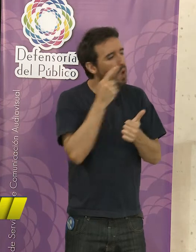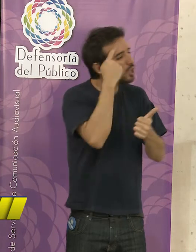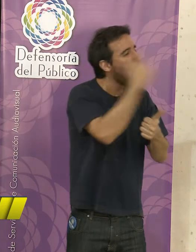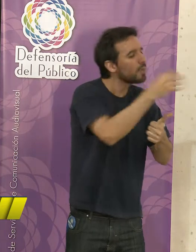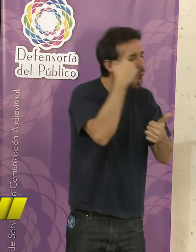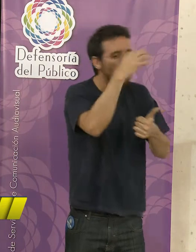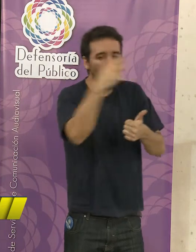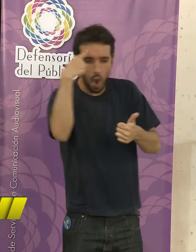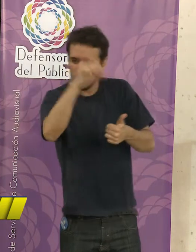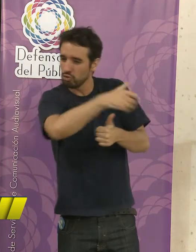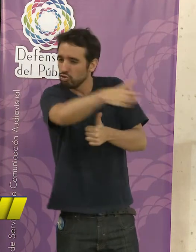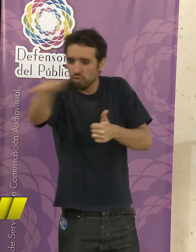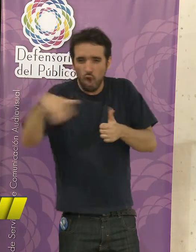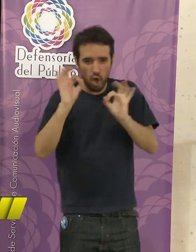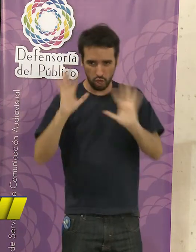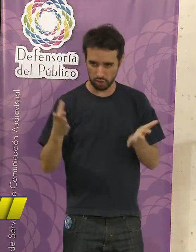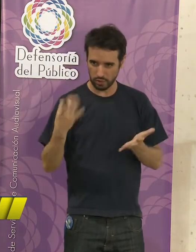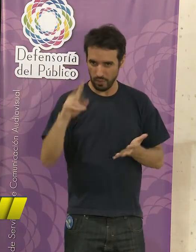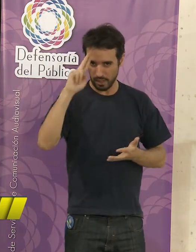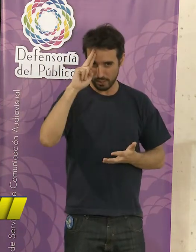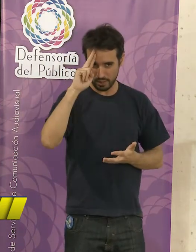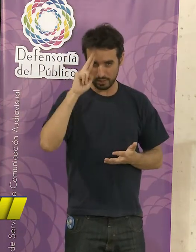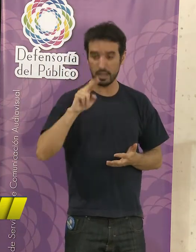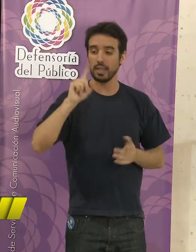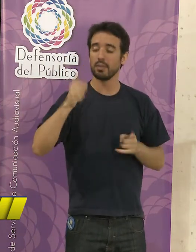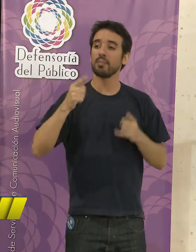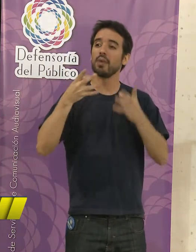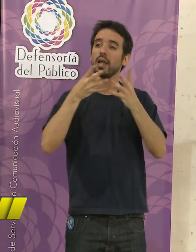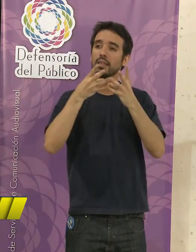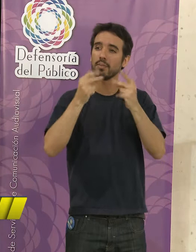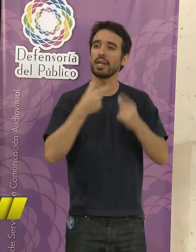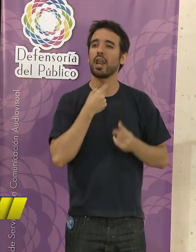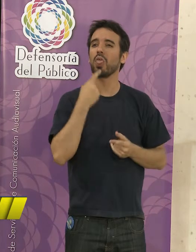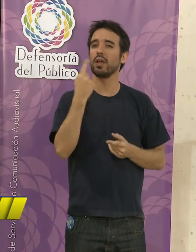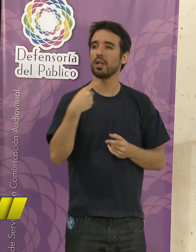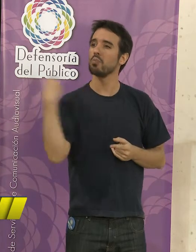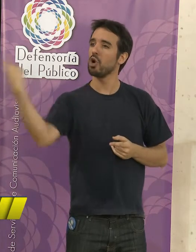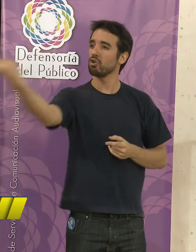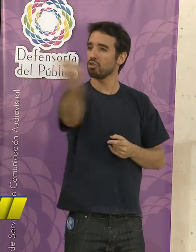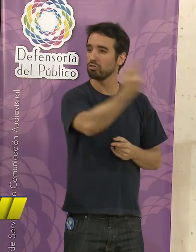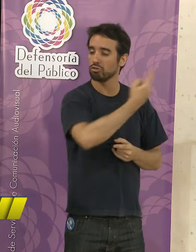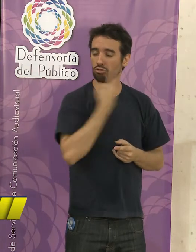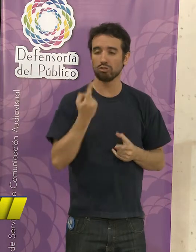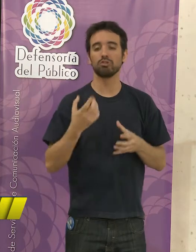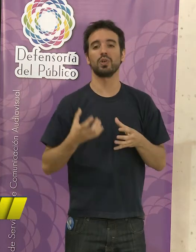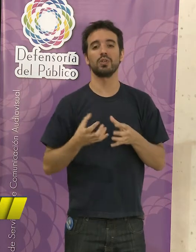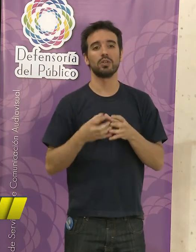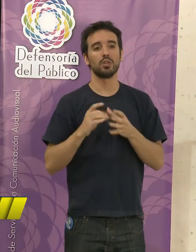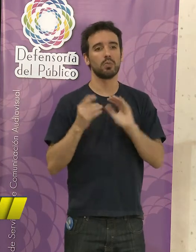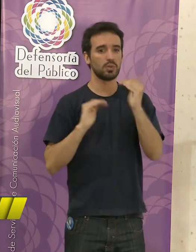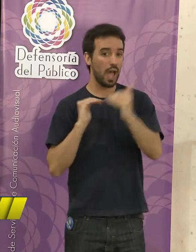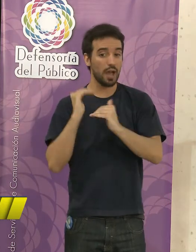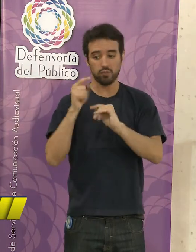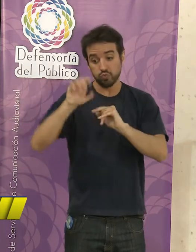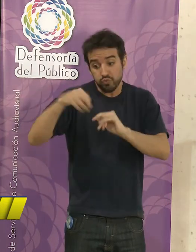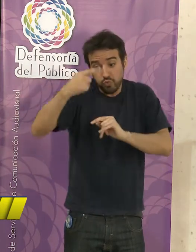Y para terminar, quiero decir que como nosotros somos los adultos